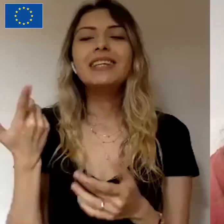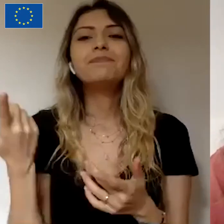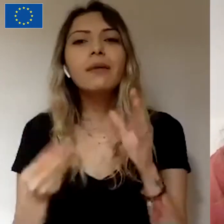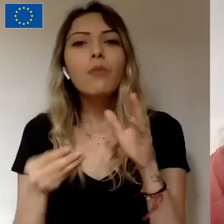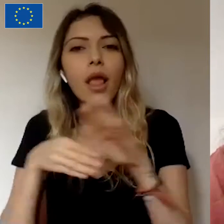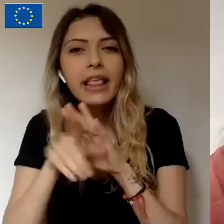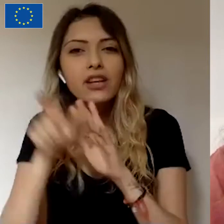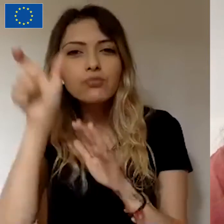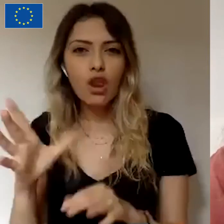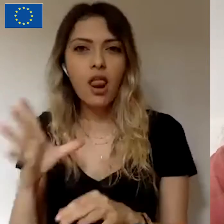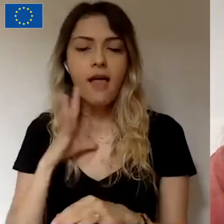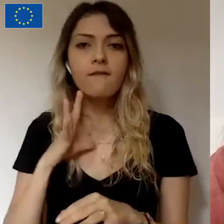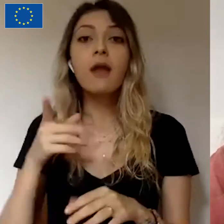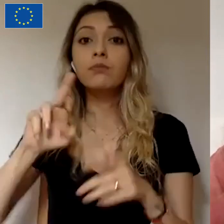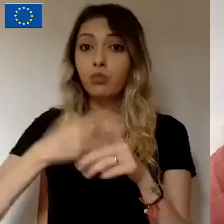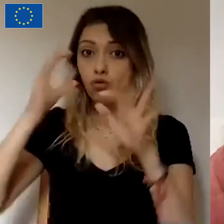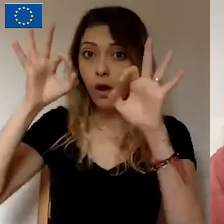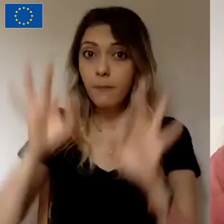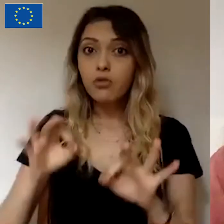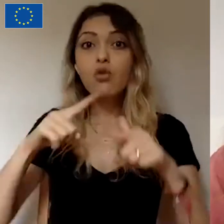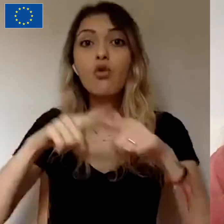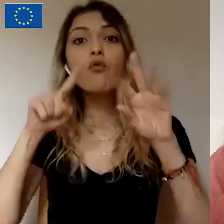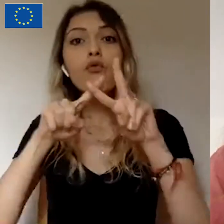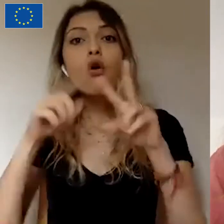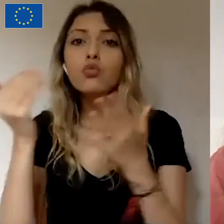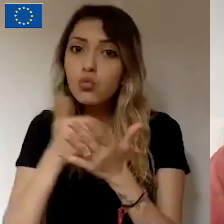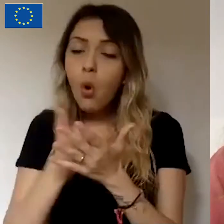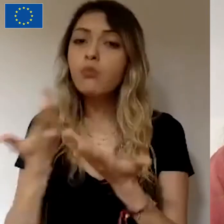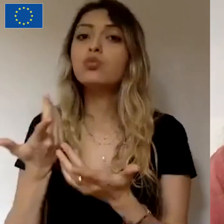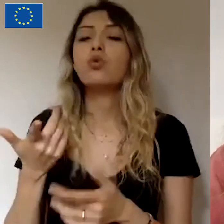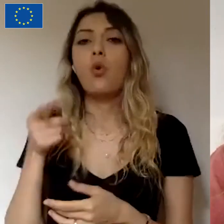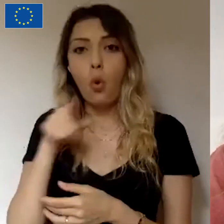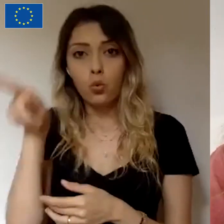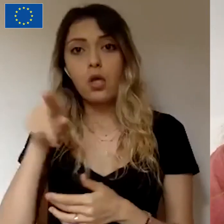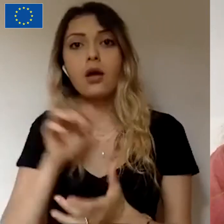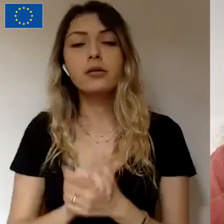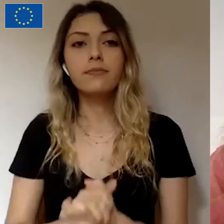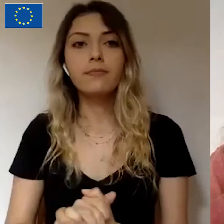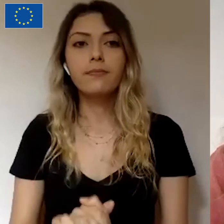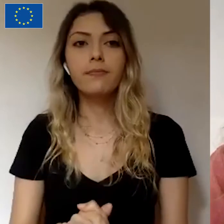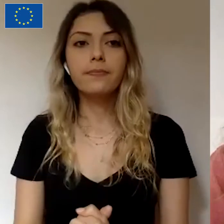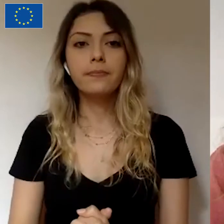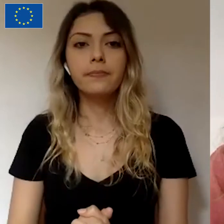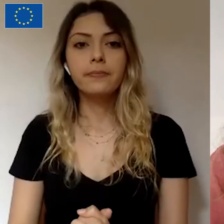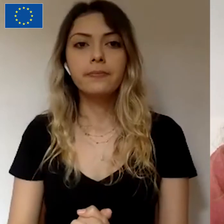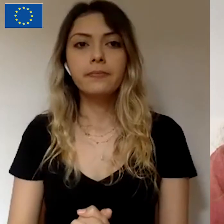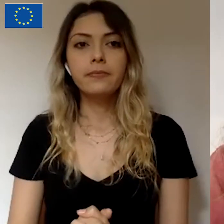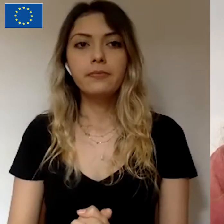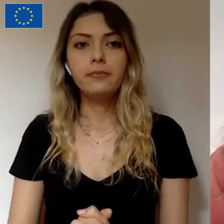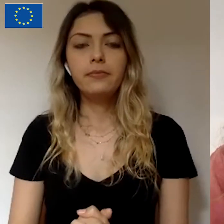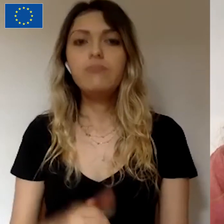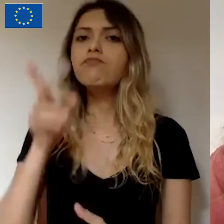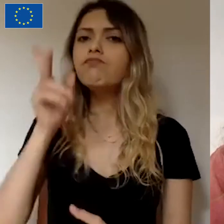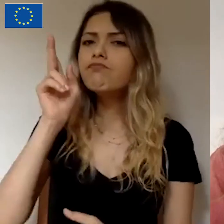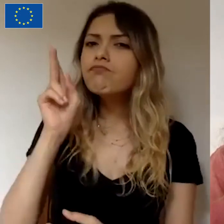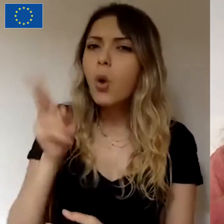hem proje başlatarak fon toplama imkanı sunuyoruz. Hem de onlara